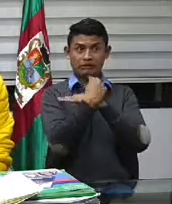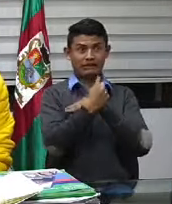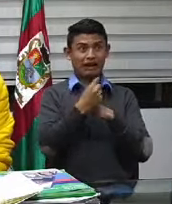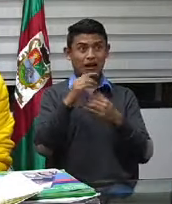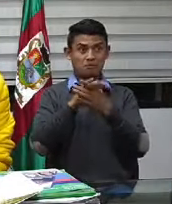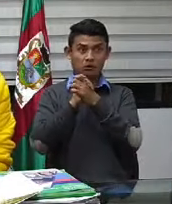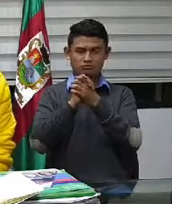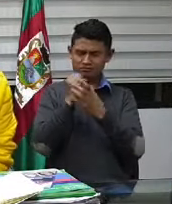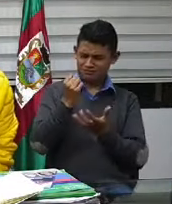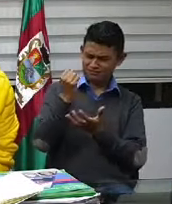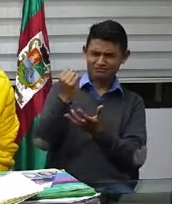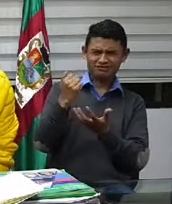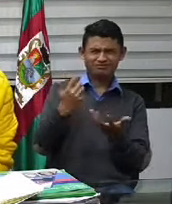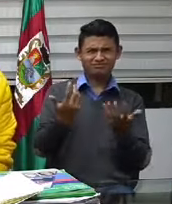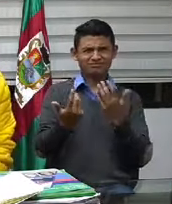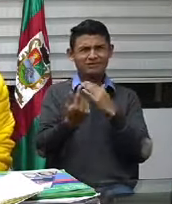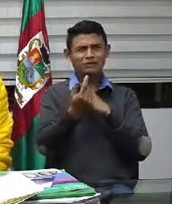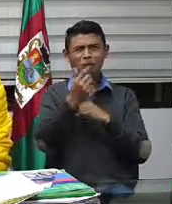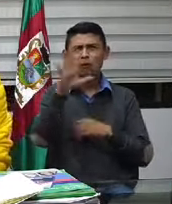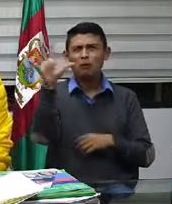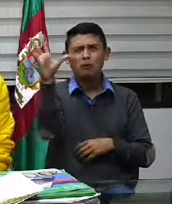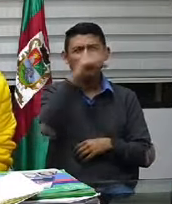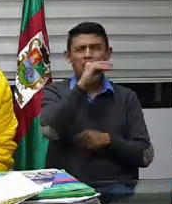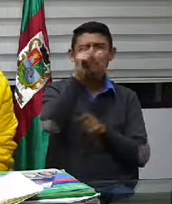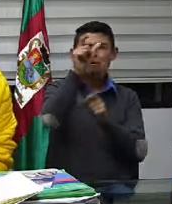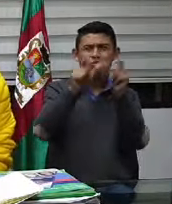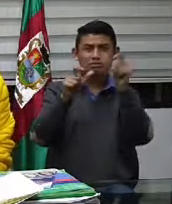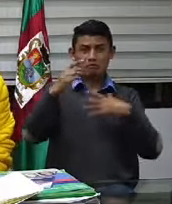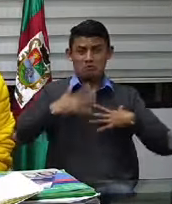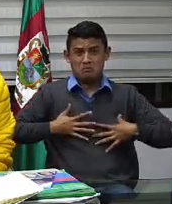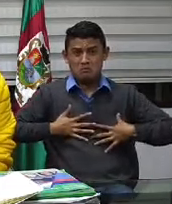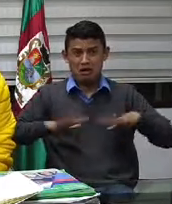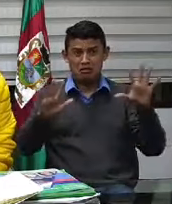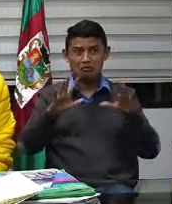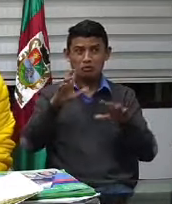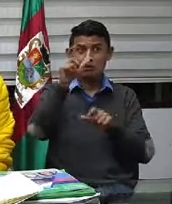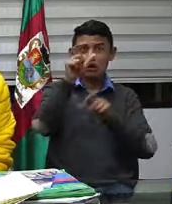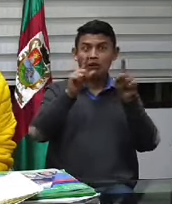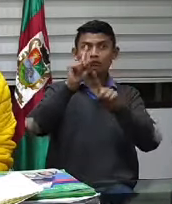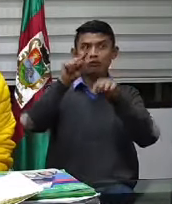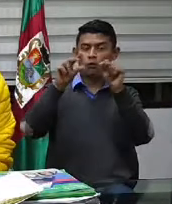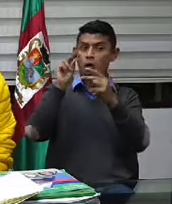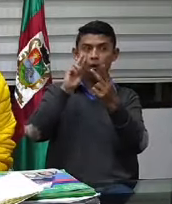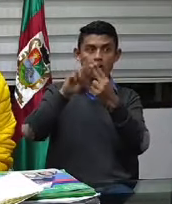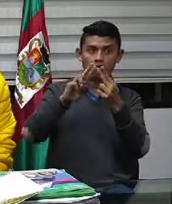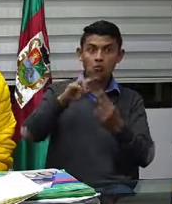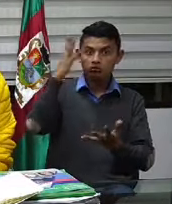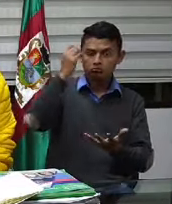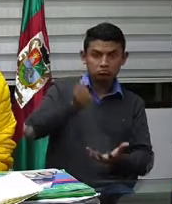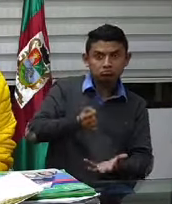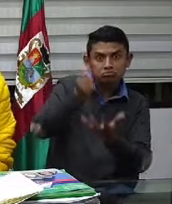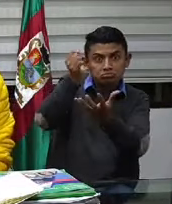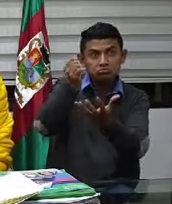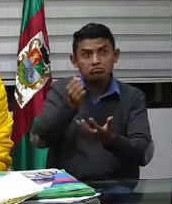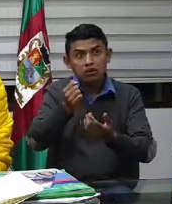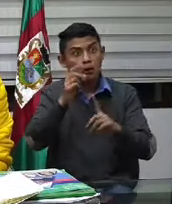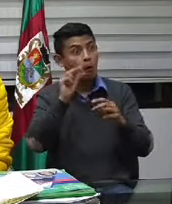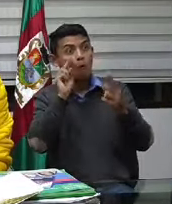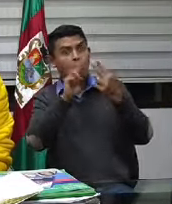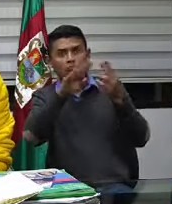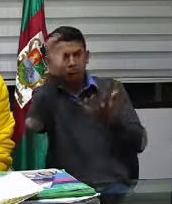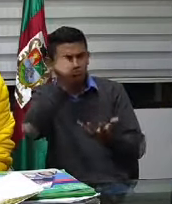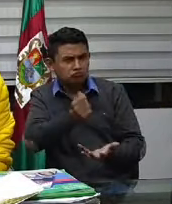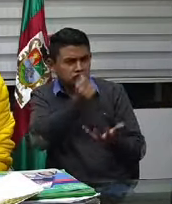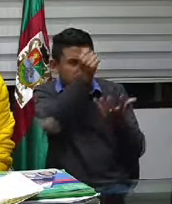Y me ha permitido más conocer muchísima gente que no conocía todavía. Yo los invito también a aquellos que no conocen y que